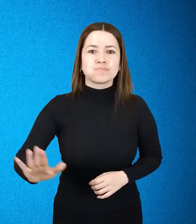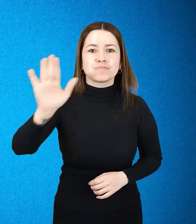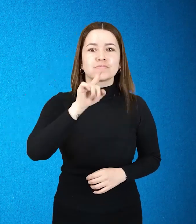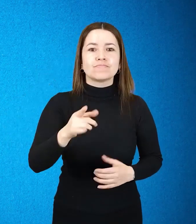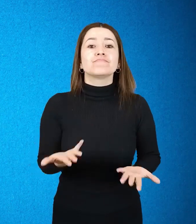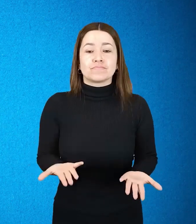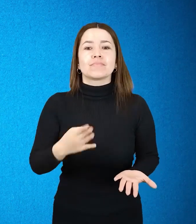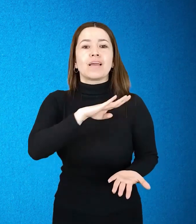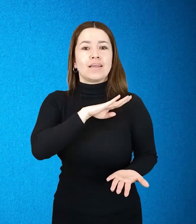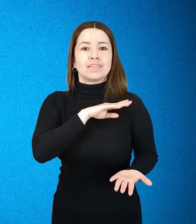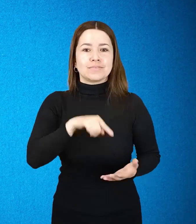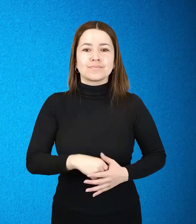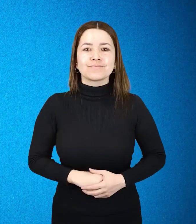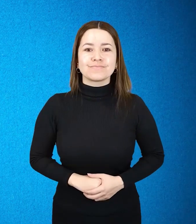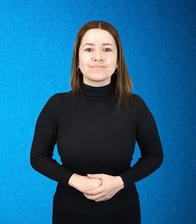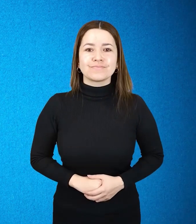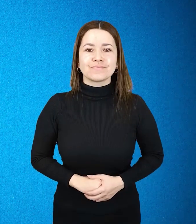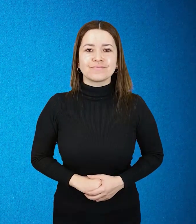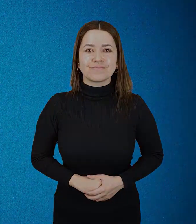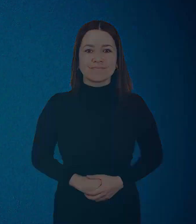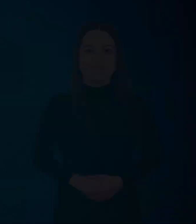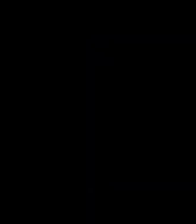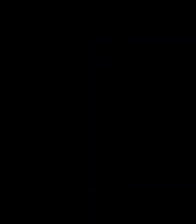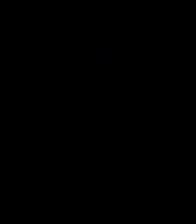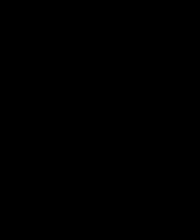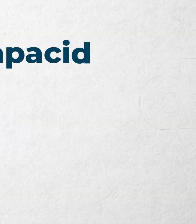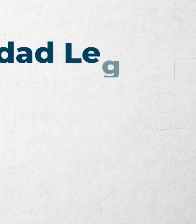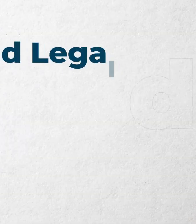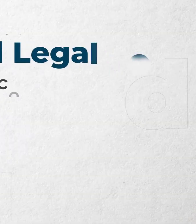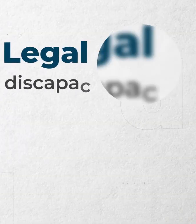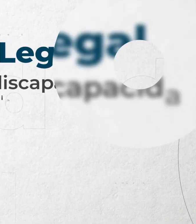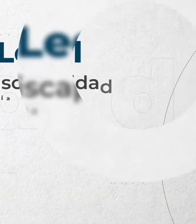las Gobernaciones, las Personerías Municipales y las Alcaldías.